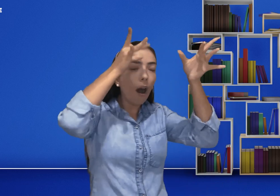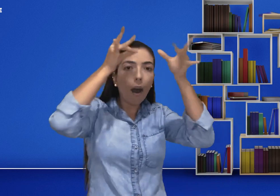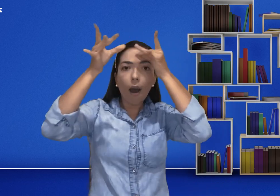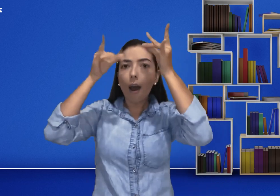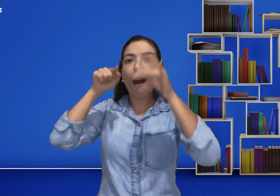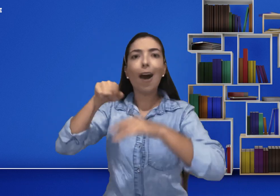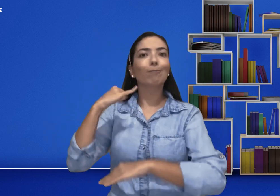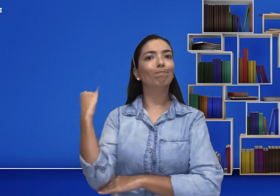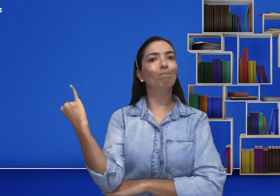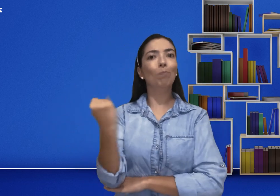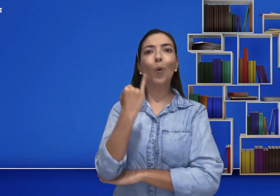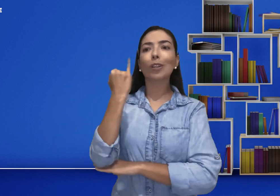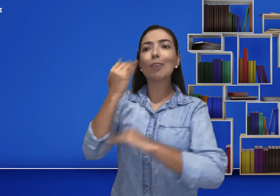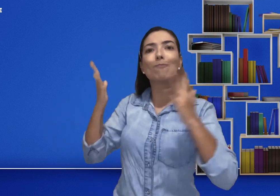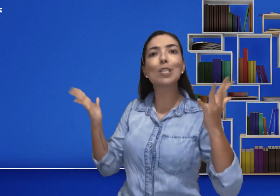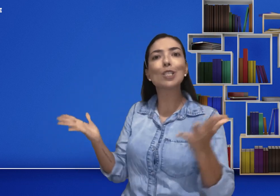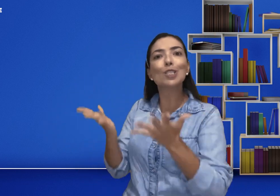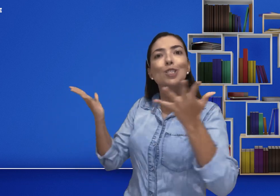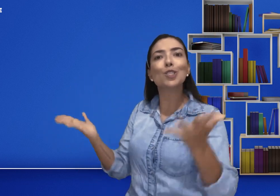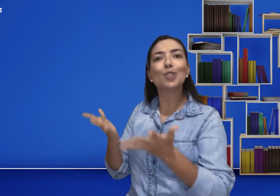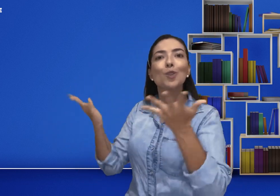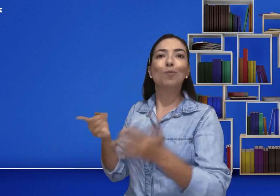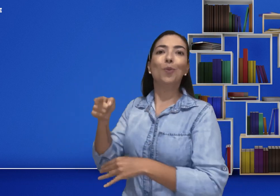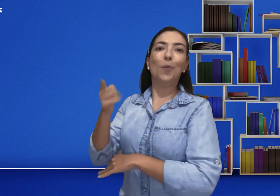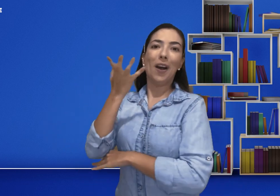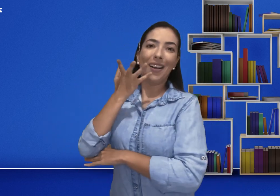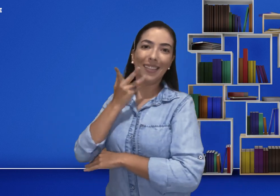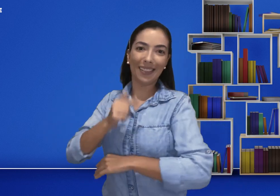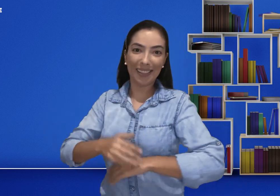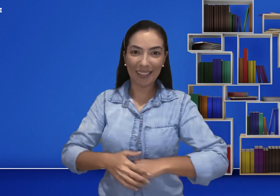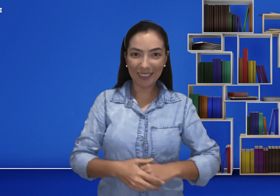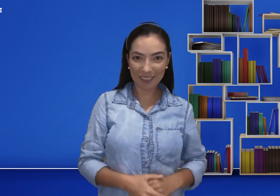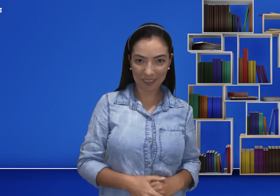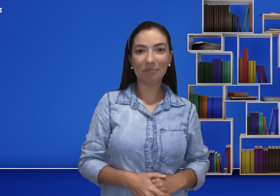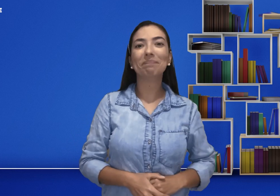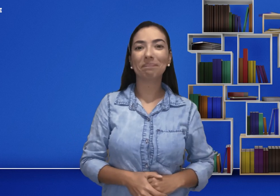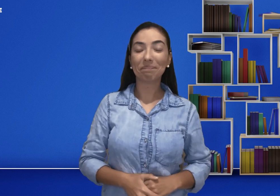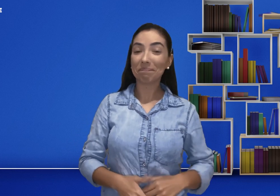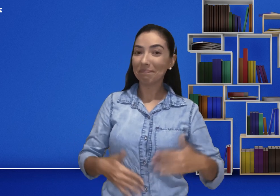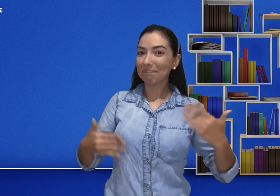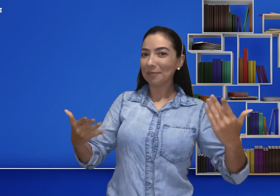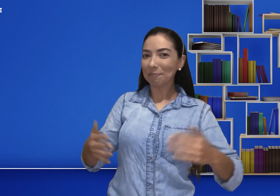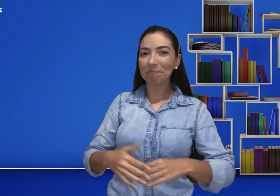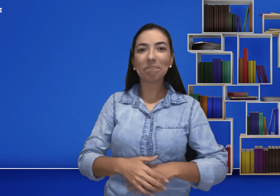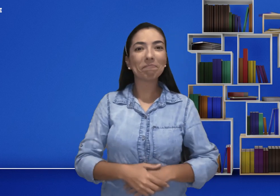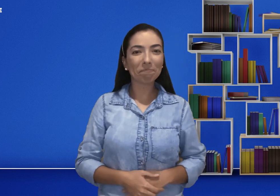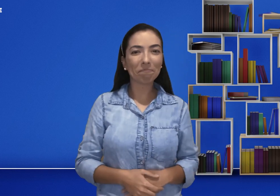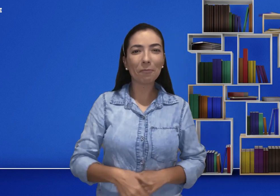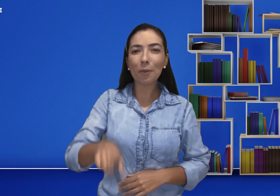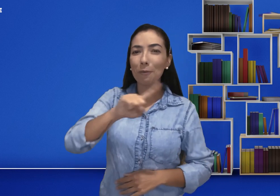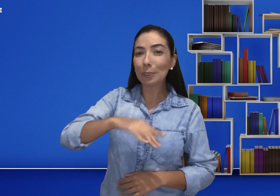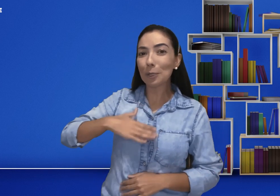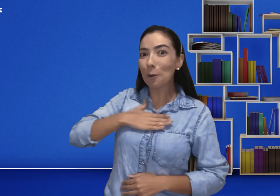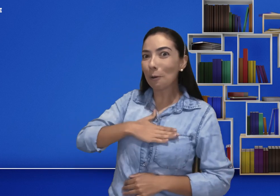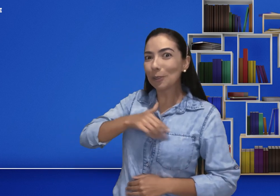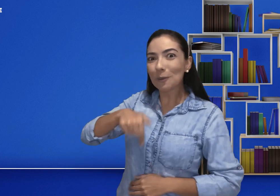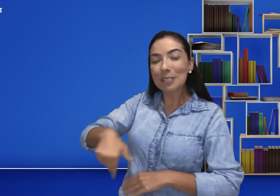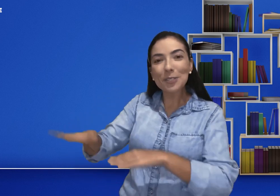É muito importante estimular essa criança e o aprendizado da criança. E então, você gostou desse vídeo?